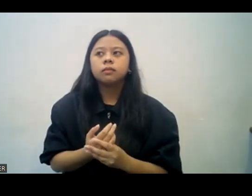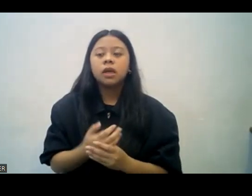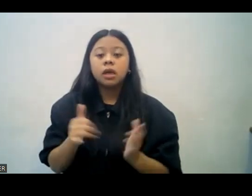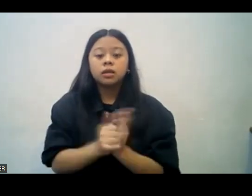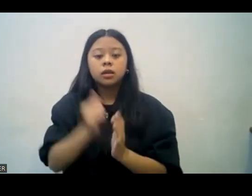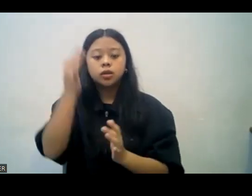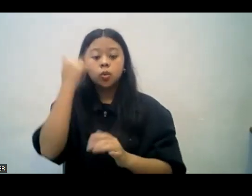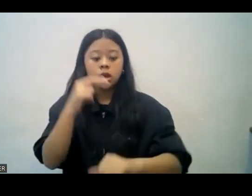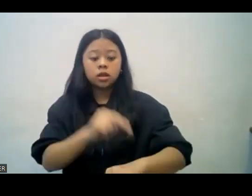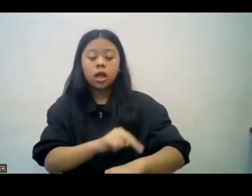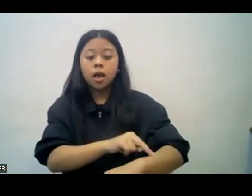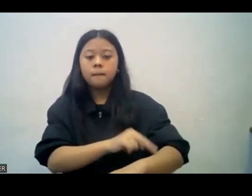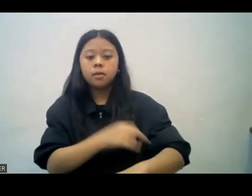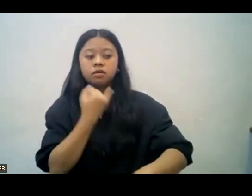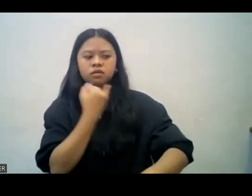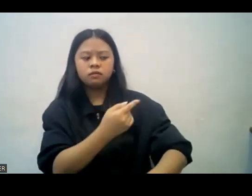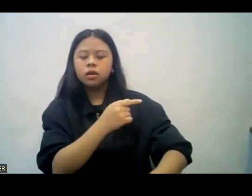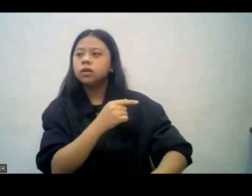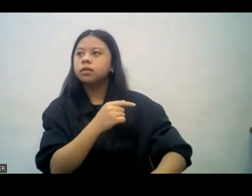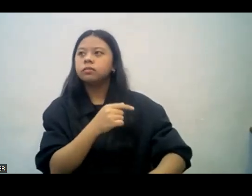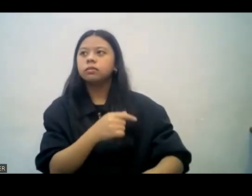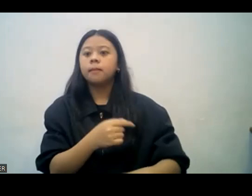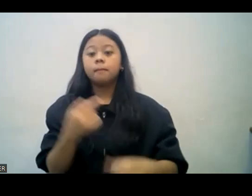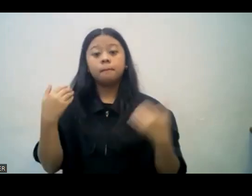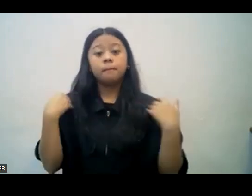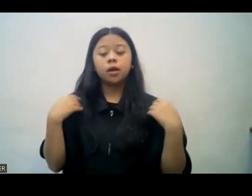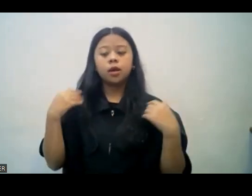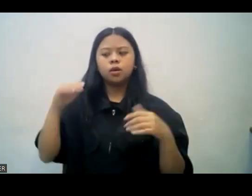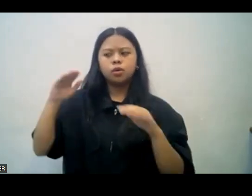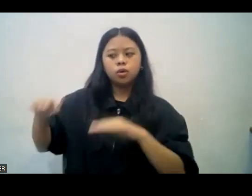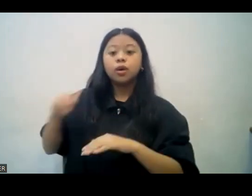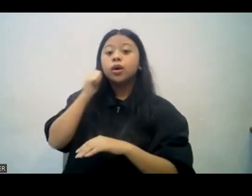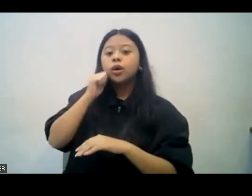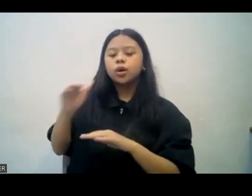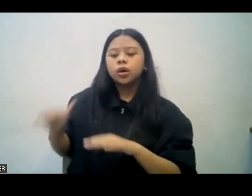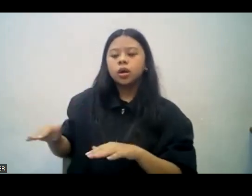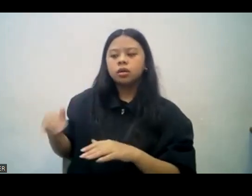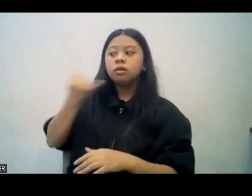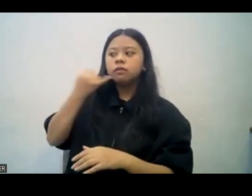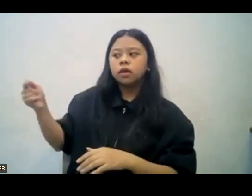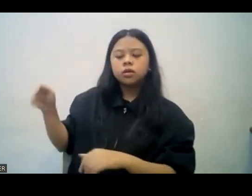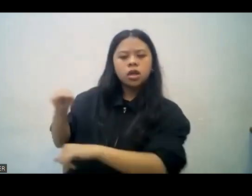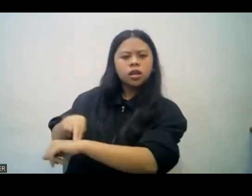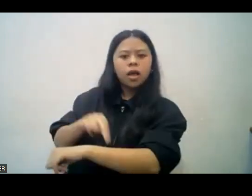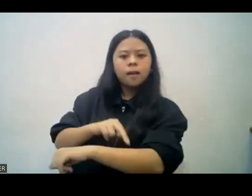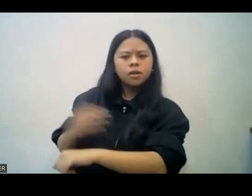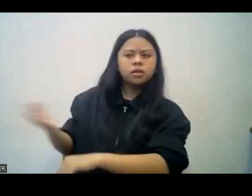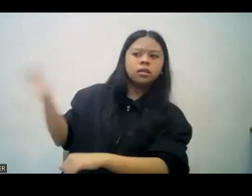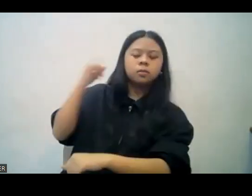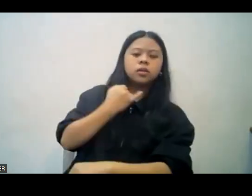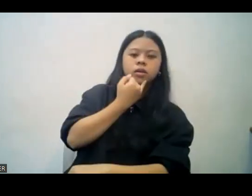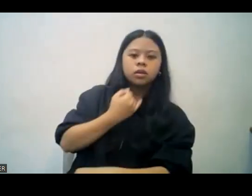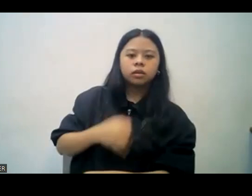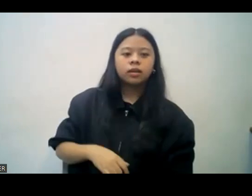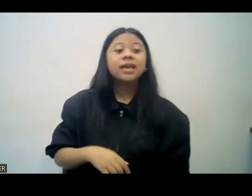went. Kaya nga nung iimbitahan siya ng munting bata sa Israel, siya talagang nagtungo. Even though his thoughts are different